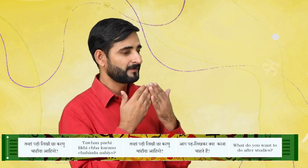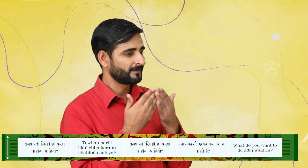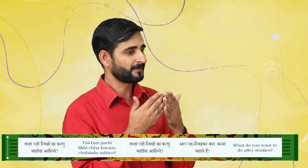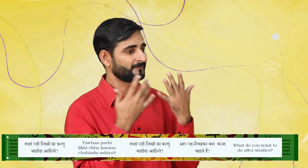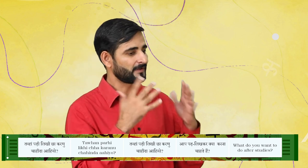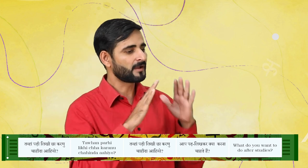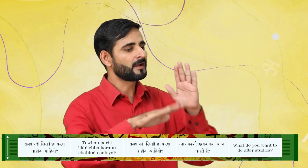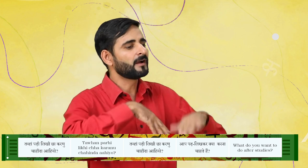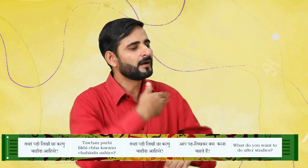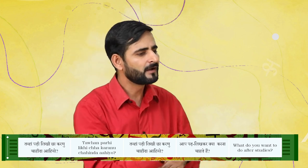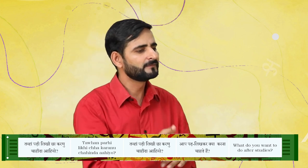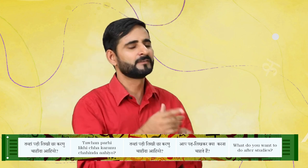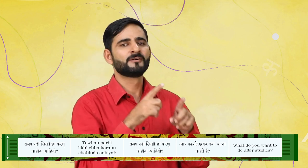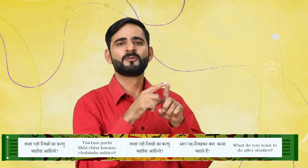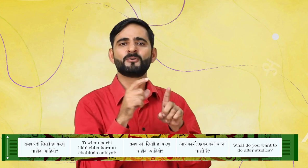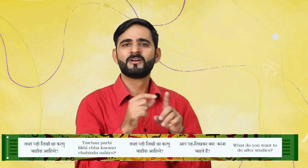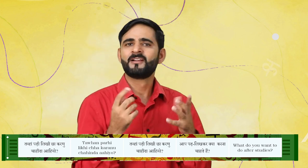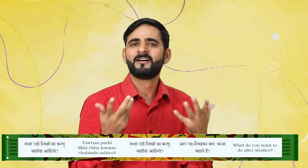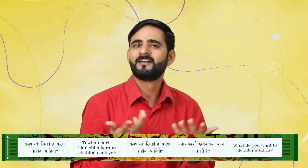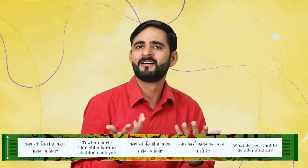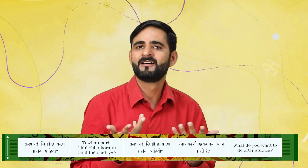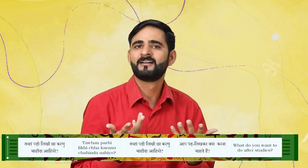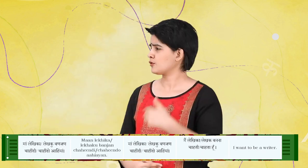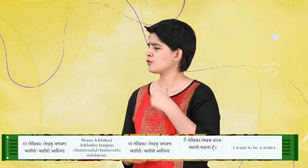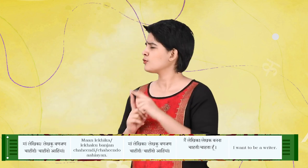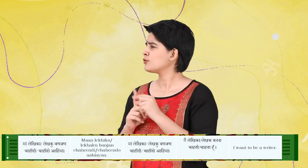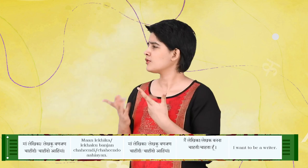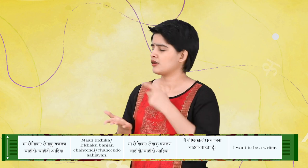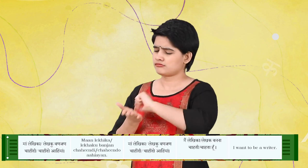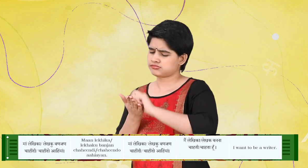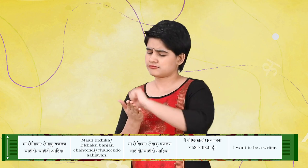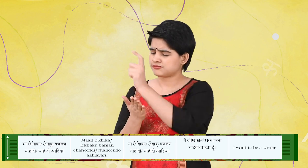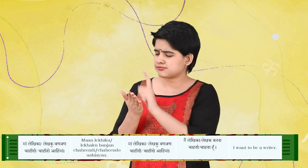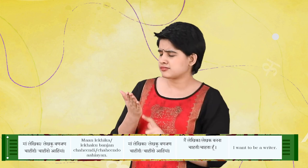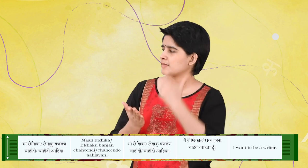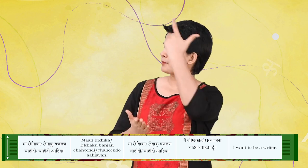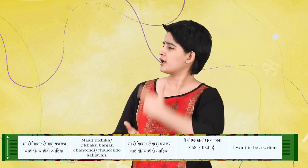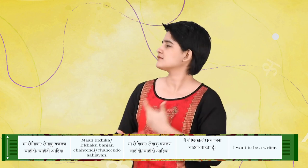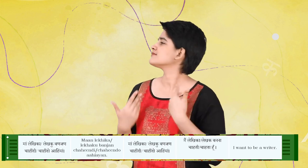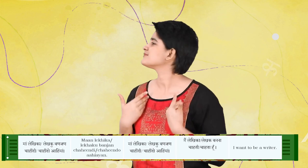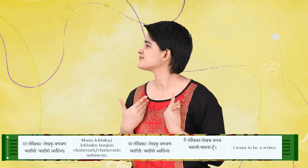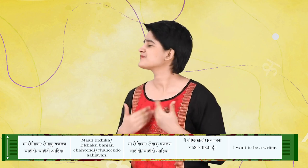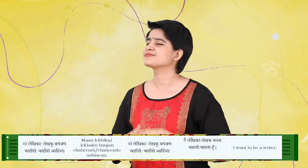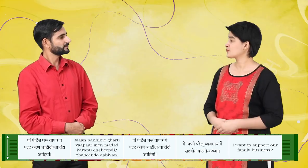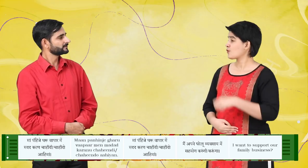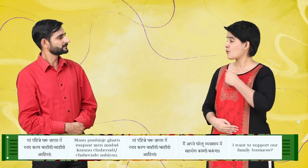लिखी छा करन चाहिंदा आहे हो मा लेखी का बणजन चाहिंदी आहें मा